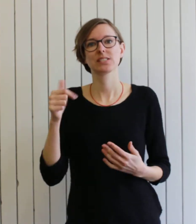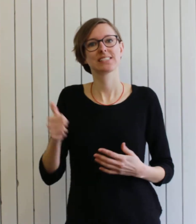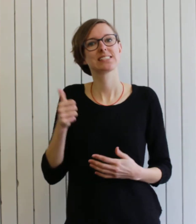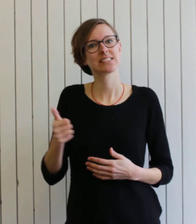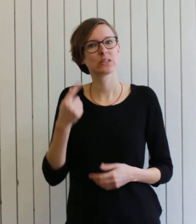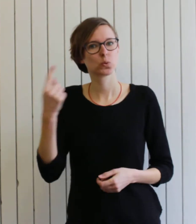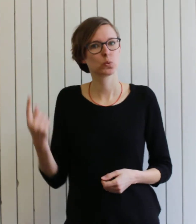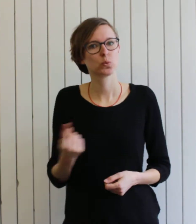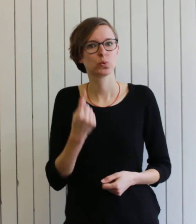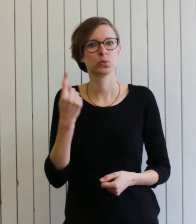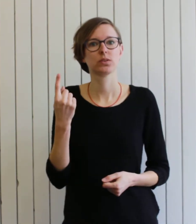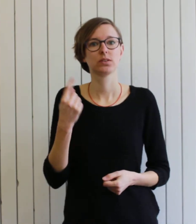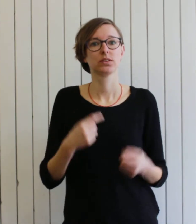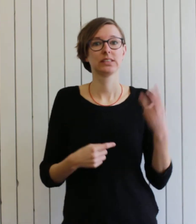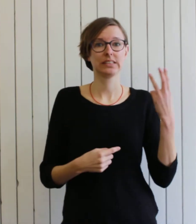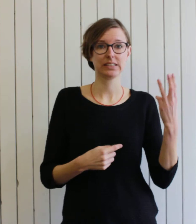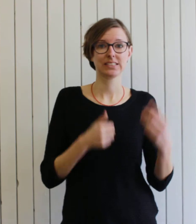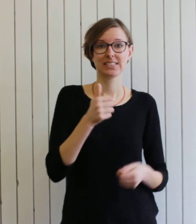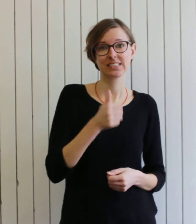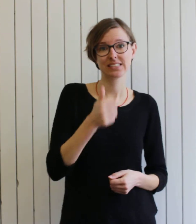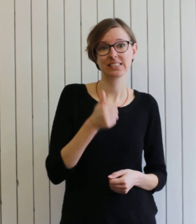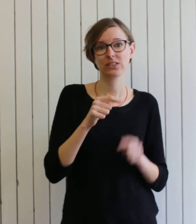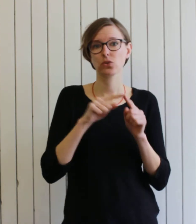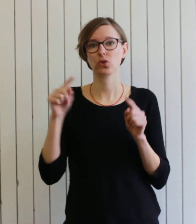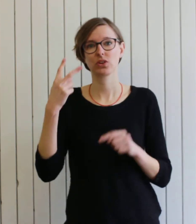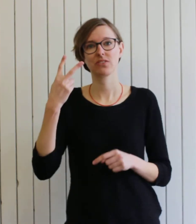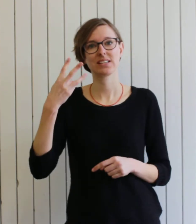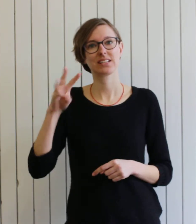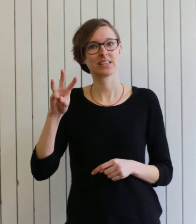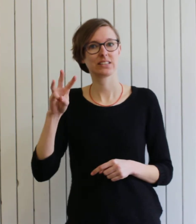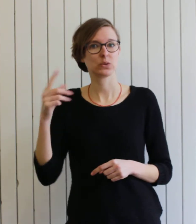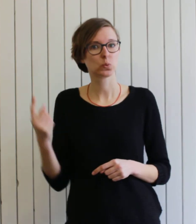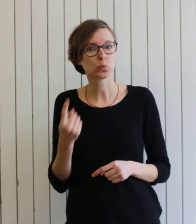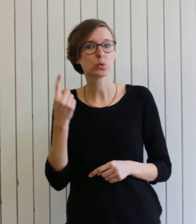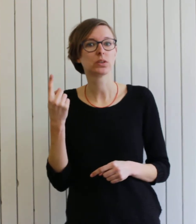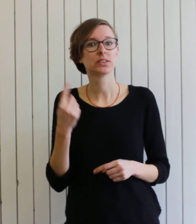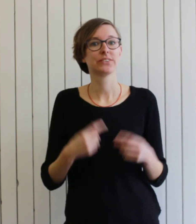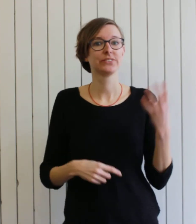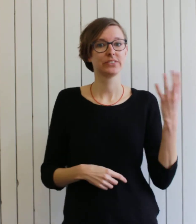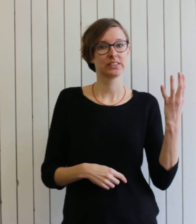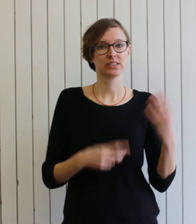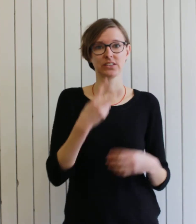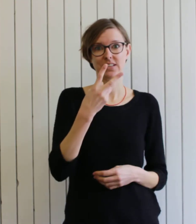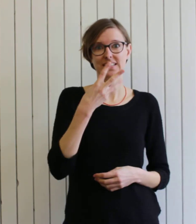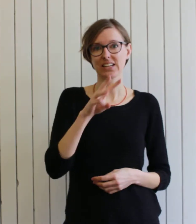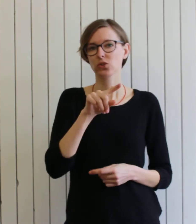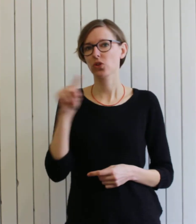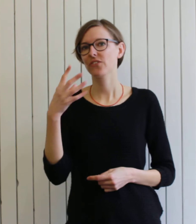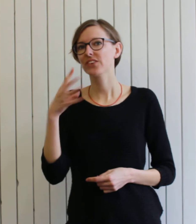veel meer avond nog. We hebben de leeftijd. Ik weet het. Nou, bedoel zeker. ze zitten in de